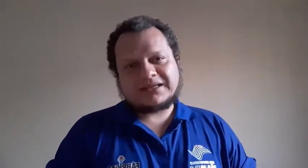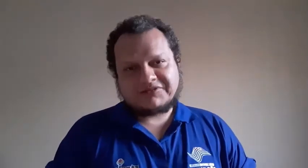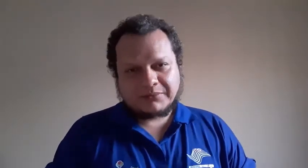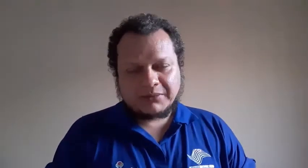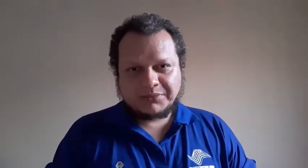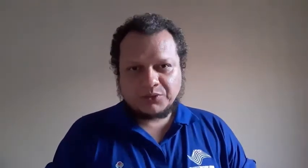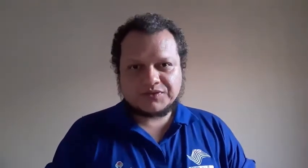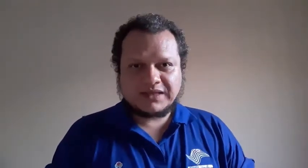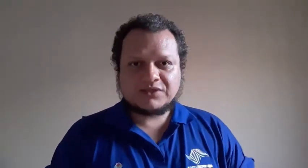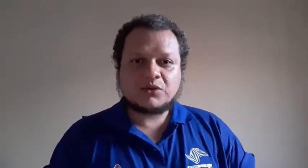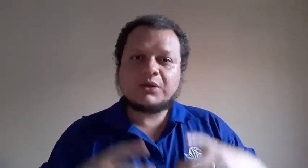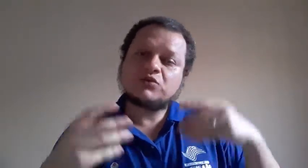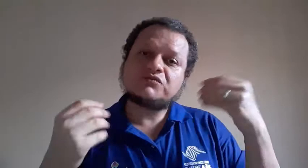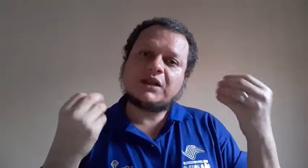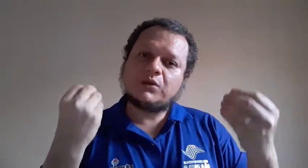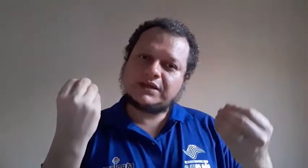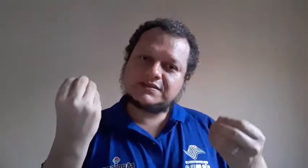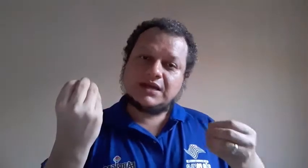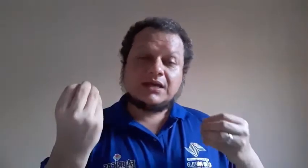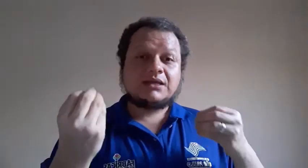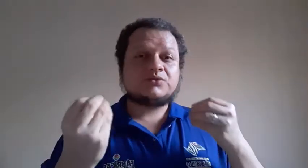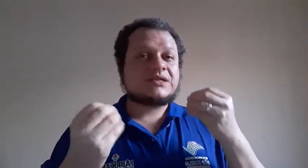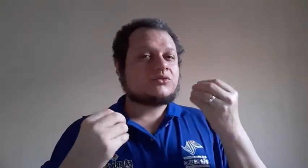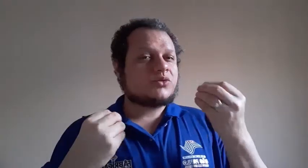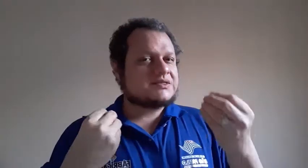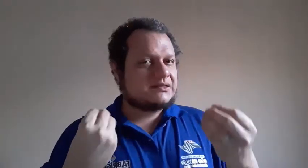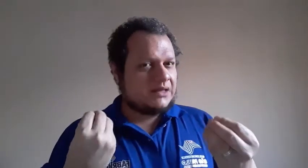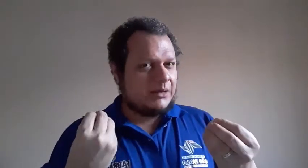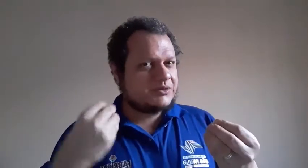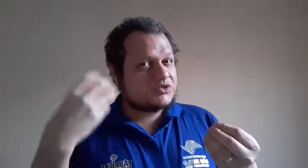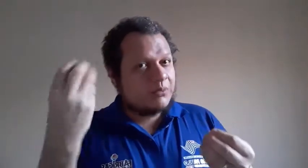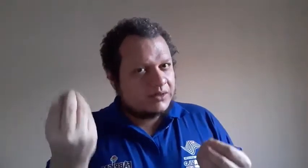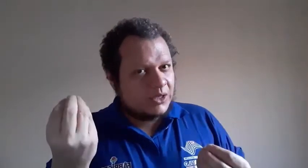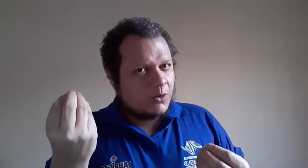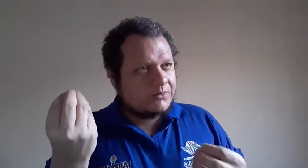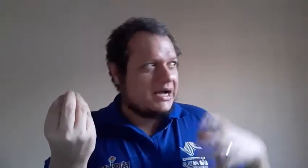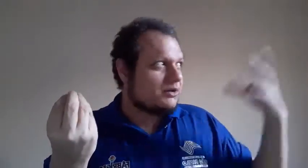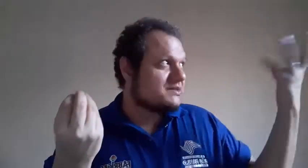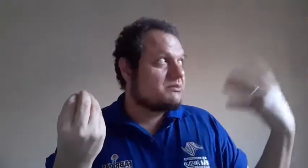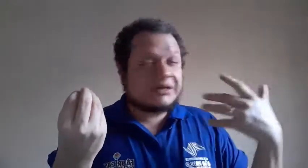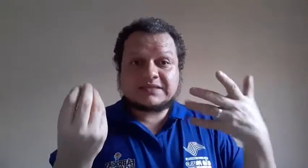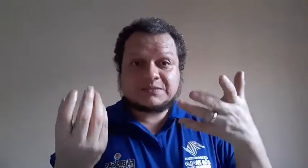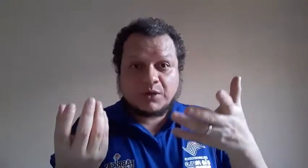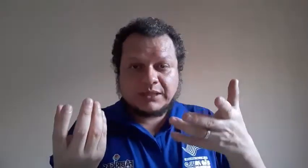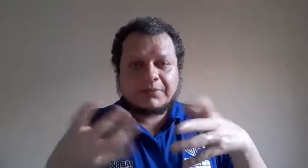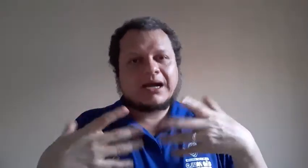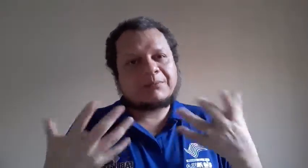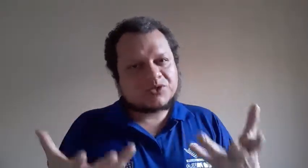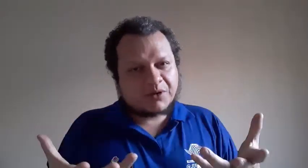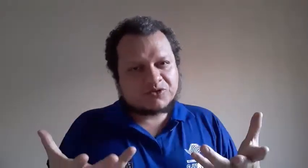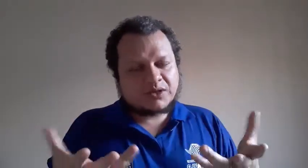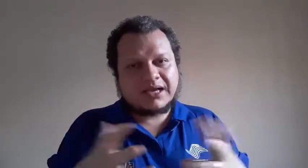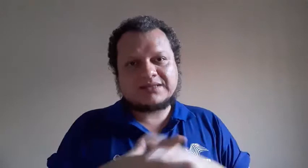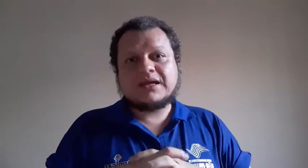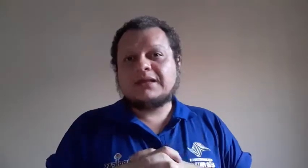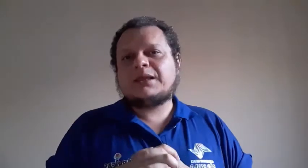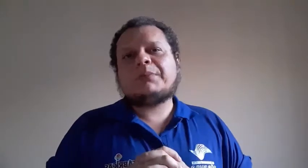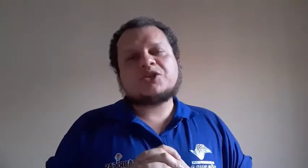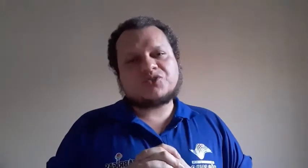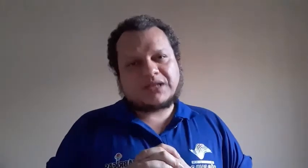da Febra Pius, sobre alguns valores que os adutores e intérpretes podem cobrar ou as empresas podem pagar para os profissionais, dependendo do